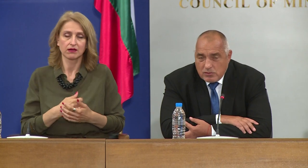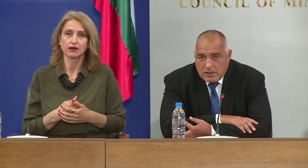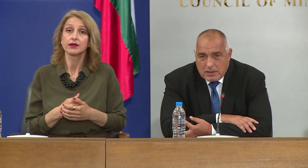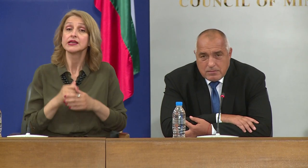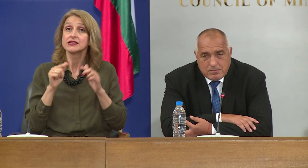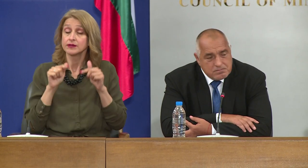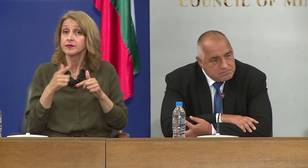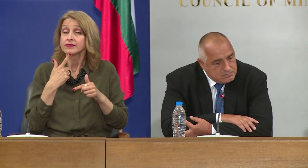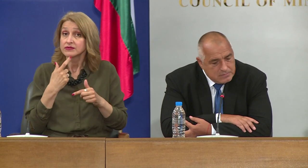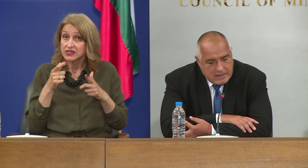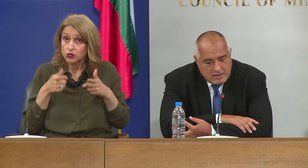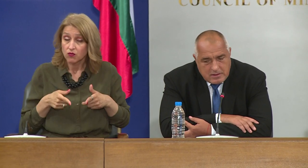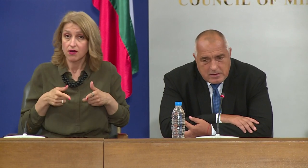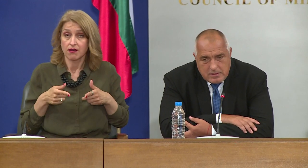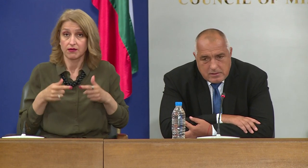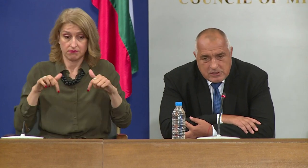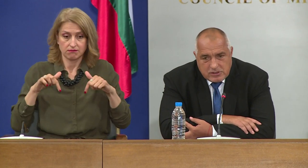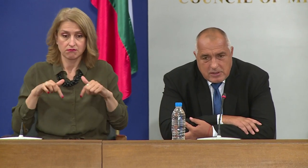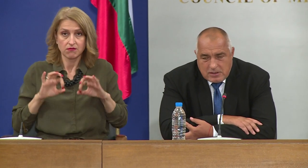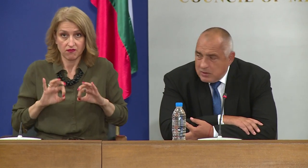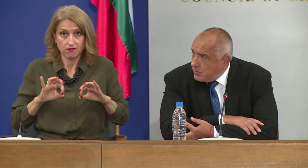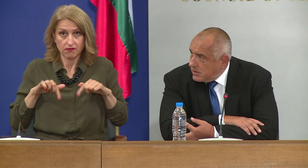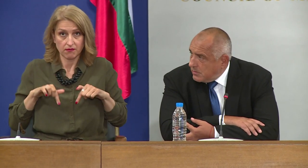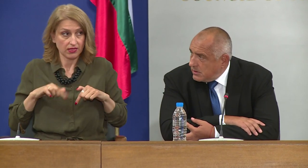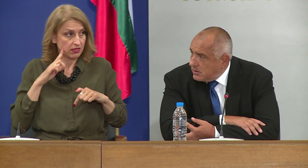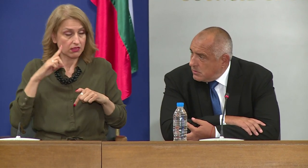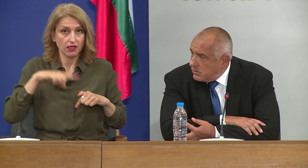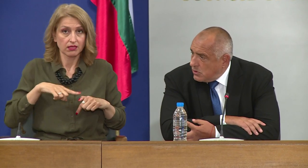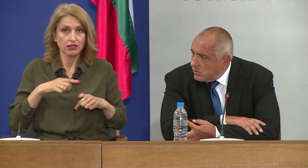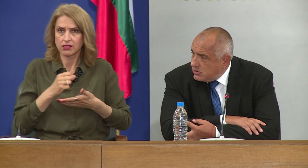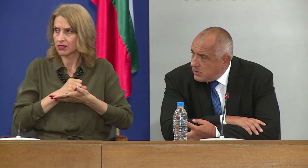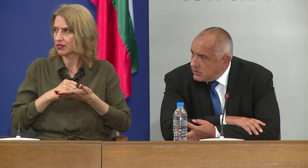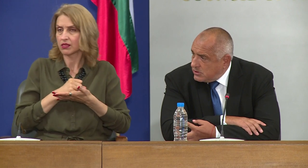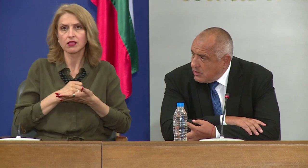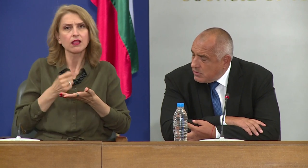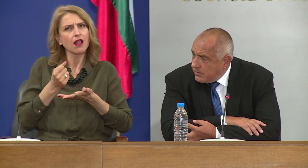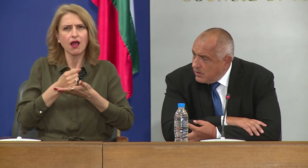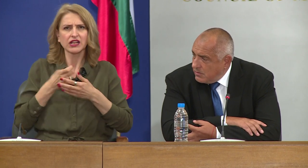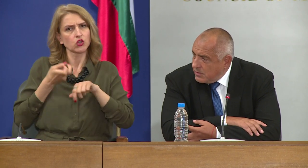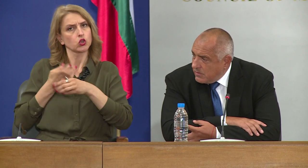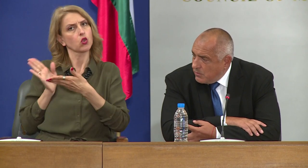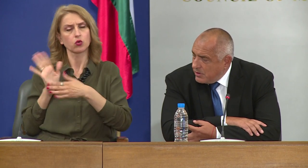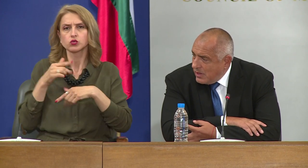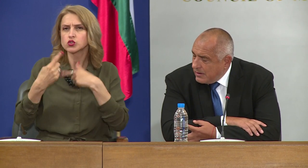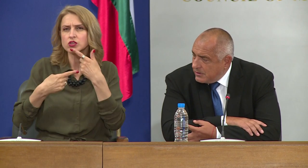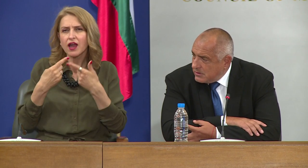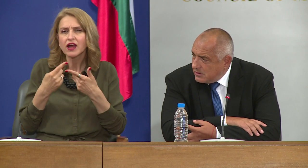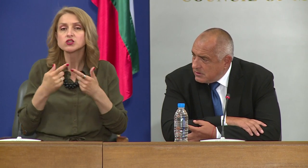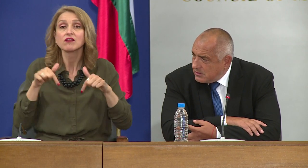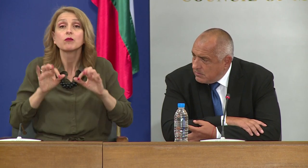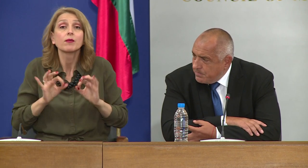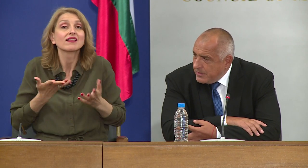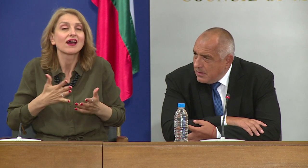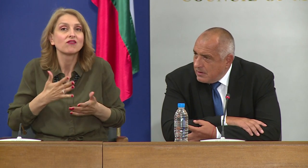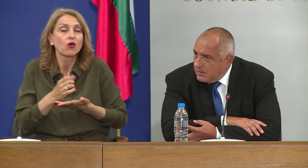За това, към днешна дата, като медикаменти, докторът ще кажа ти само, какви имаме, какво прилагаме, за